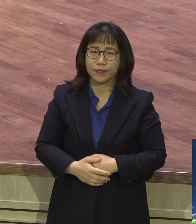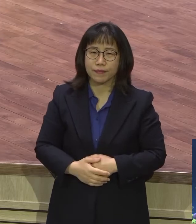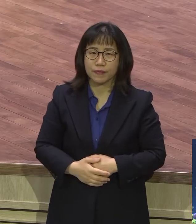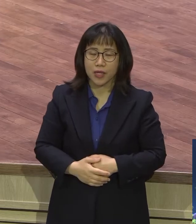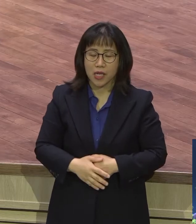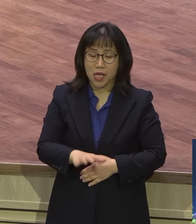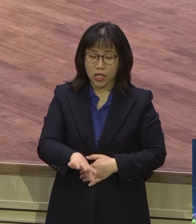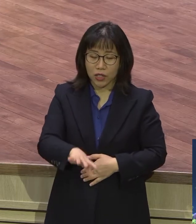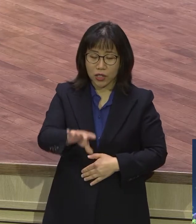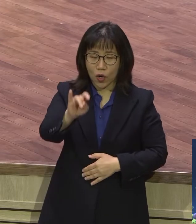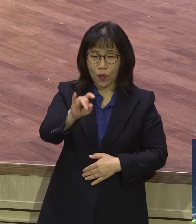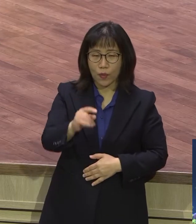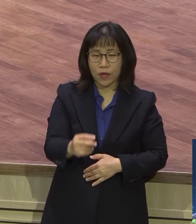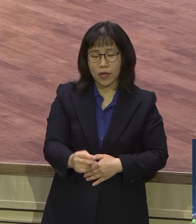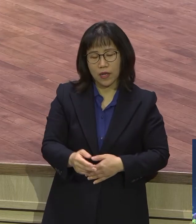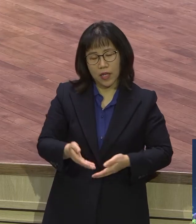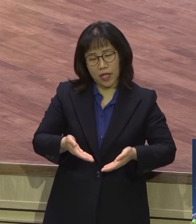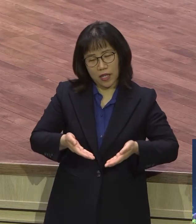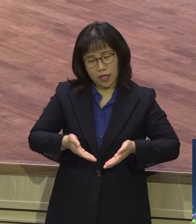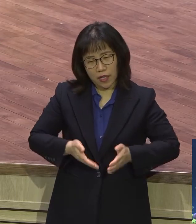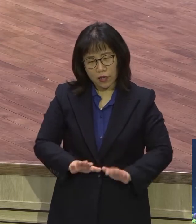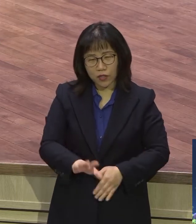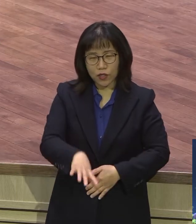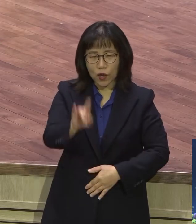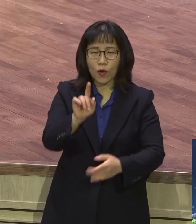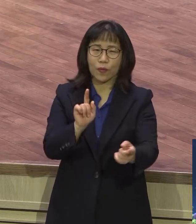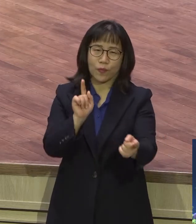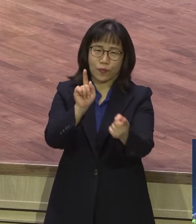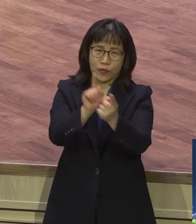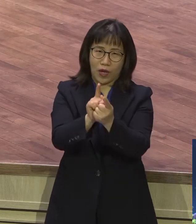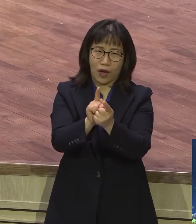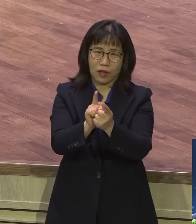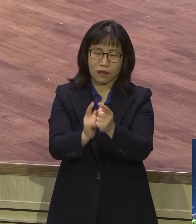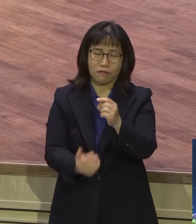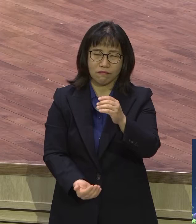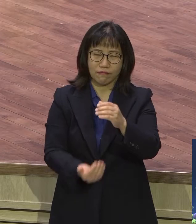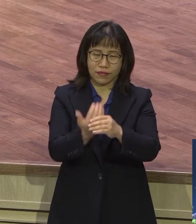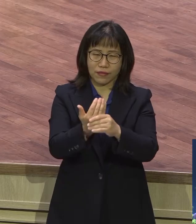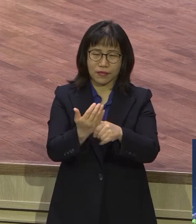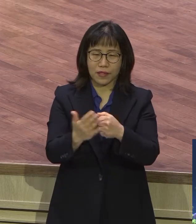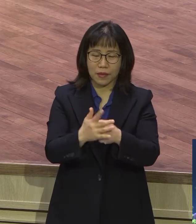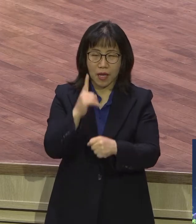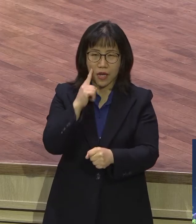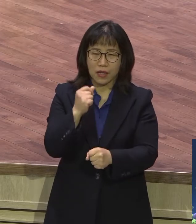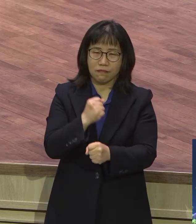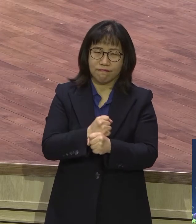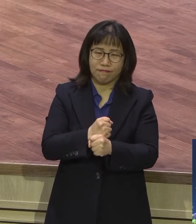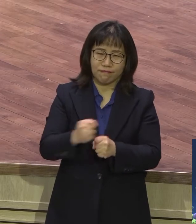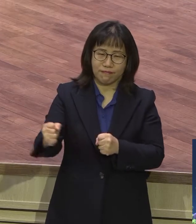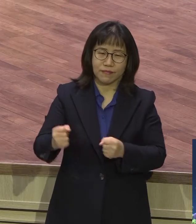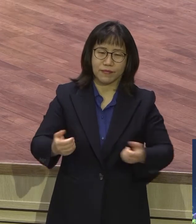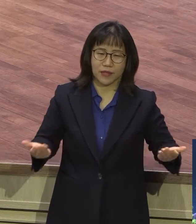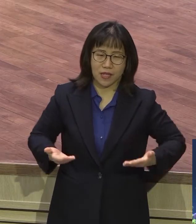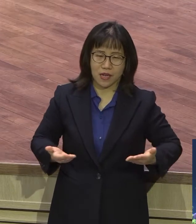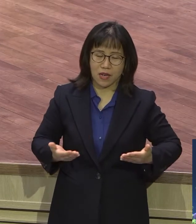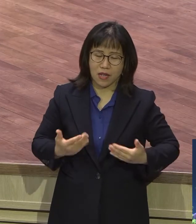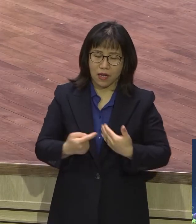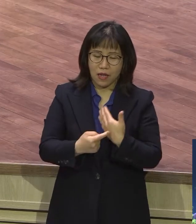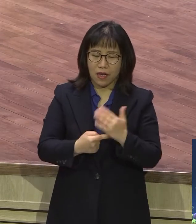당하는 일이라 참 많은 당황을 했고 그렇게 실망도 했지만 그나마